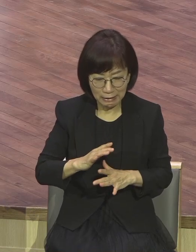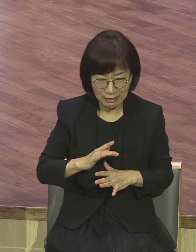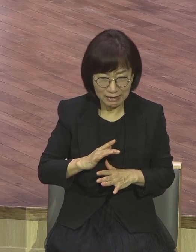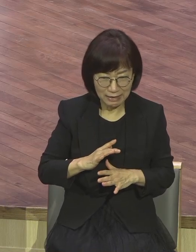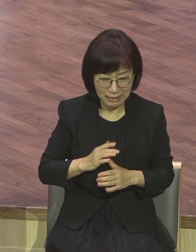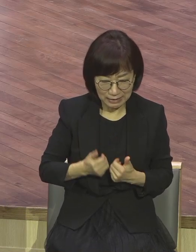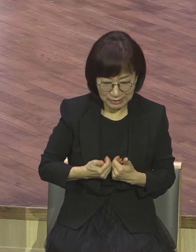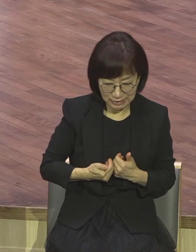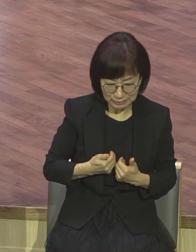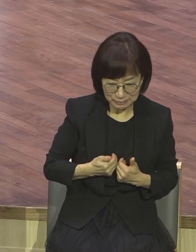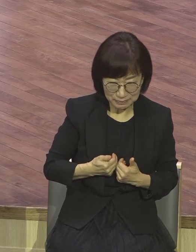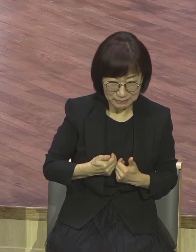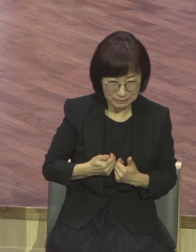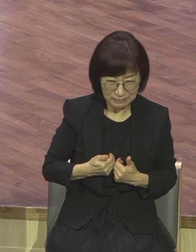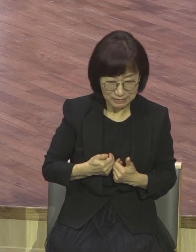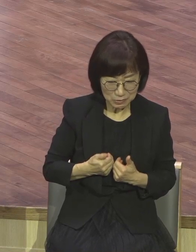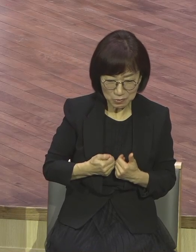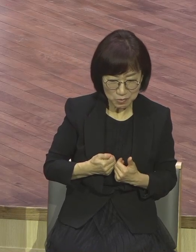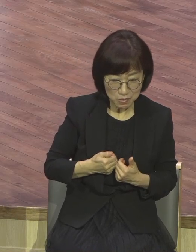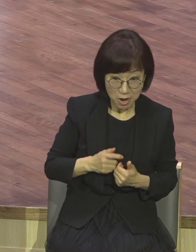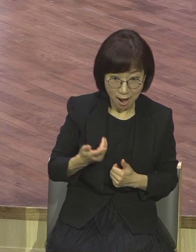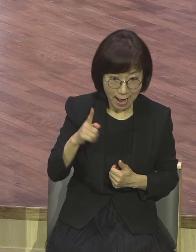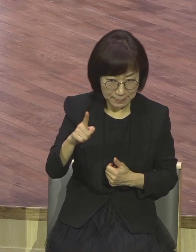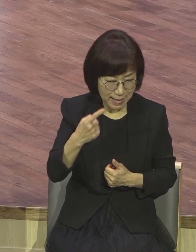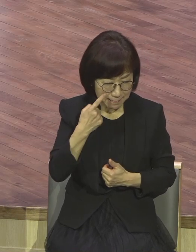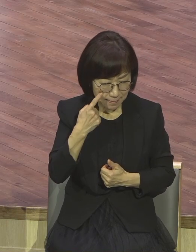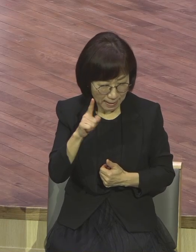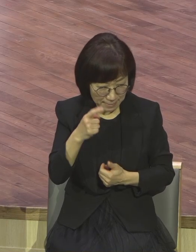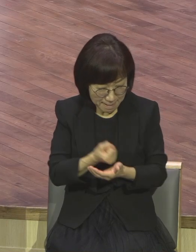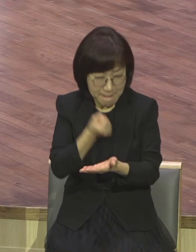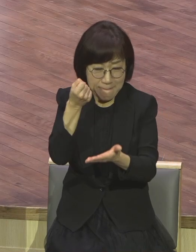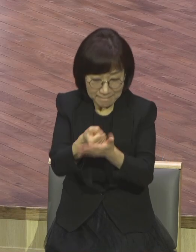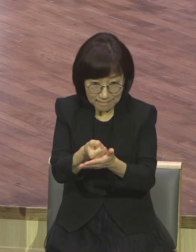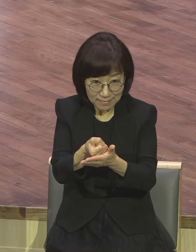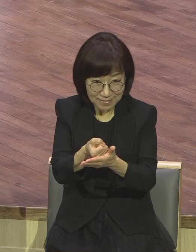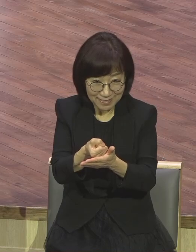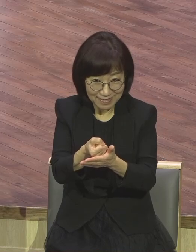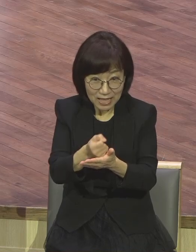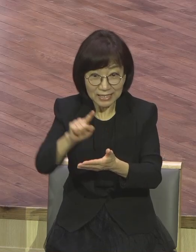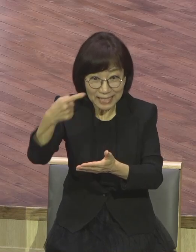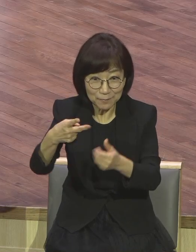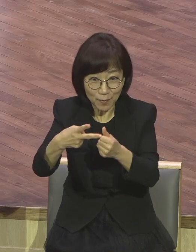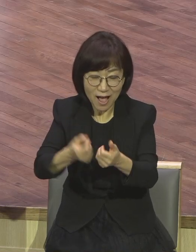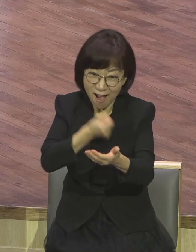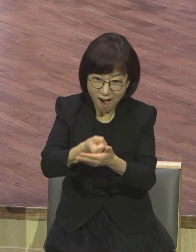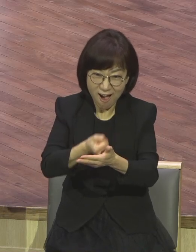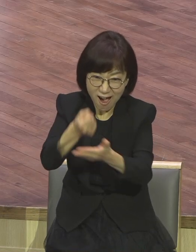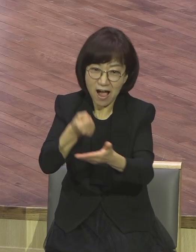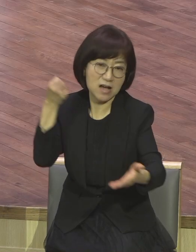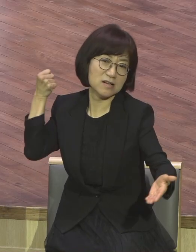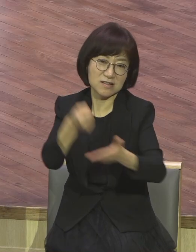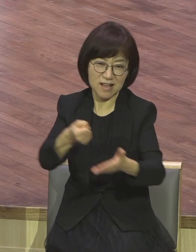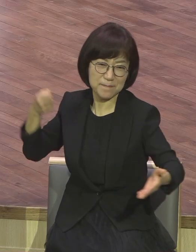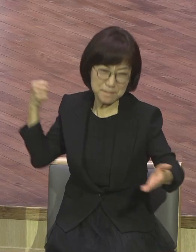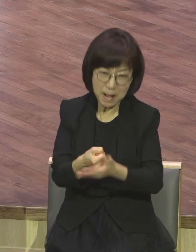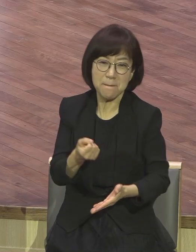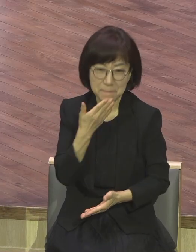어색하지요. 그런데 일단 시작을 하면 됩니다. 유명한 역사학자 아늘도 토미가 이런 말 했어요. 당신의 첫